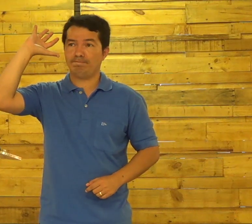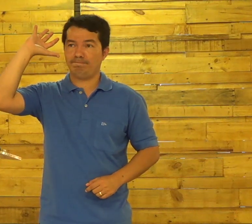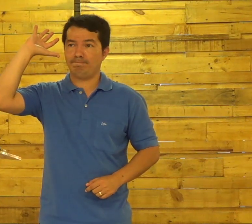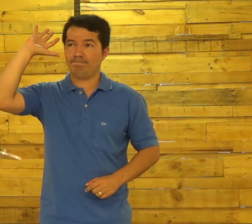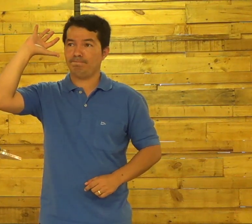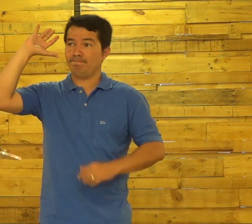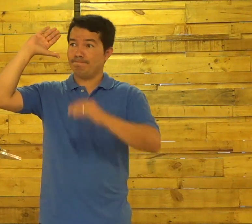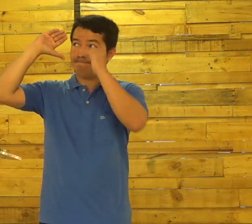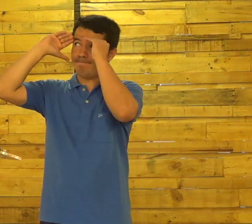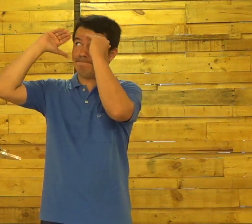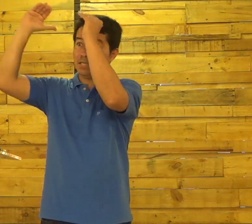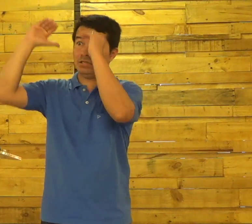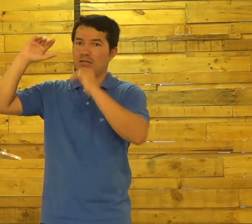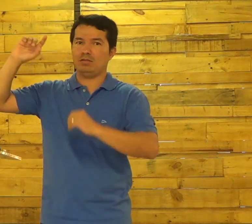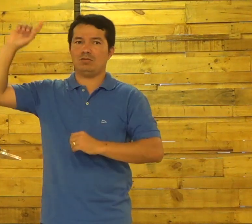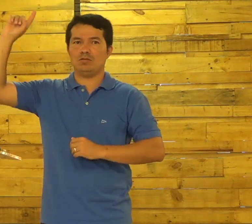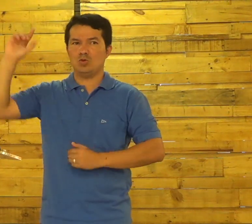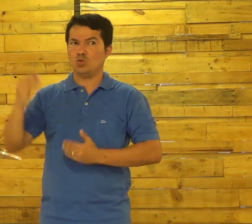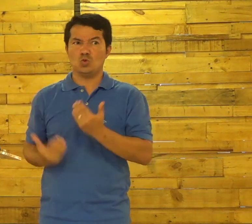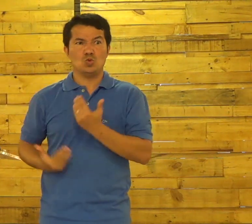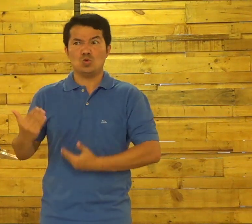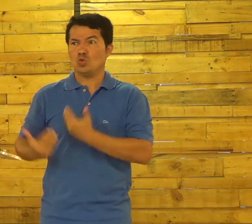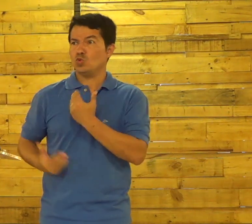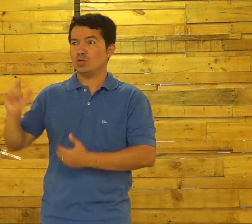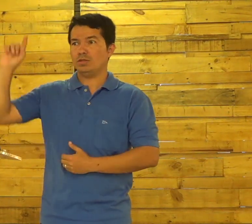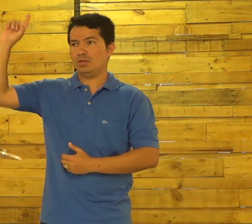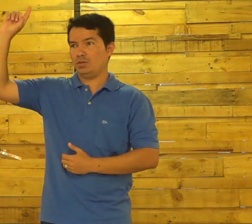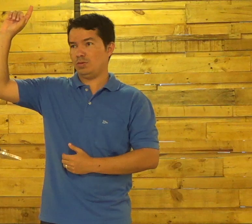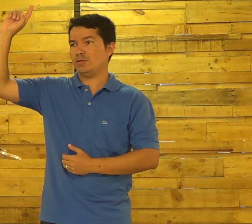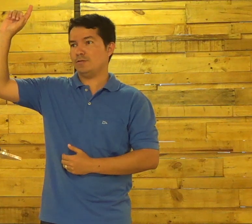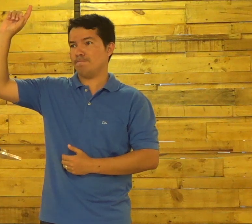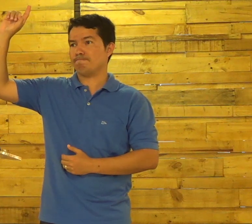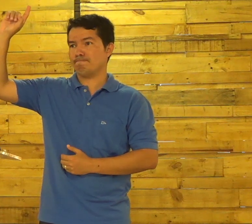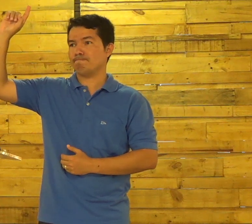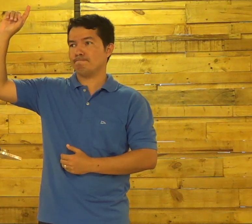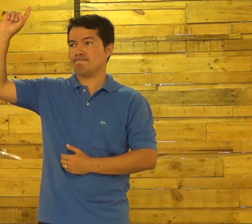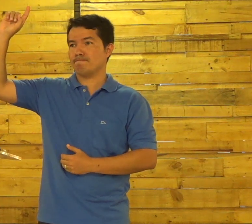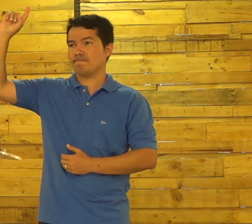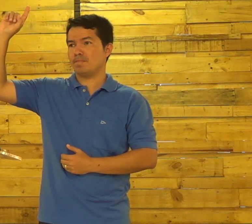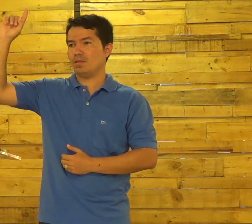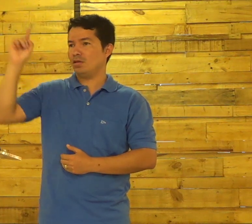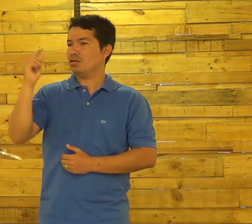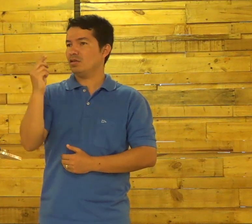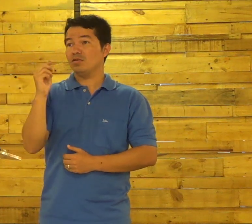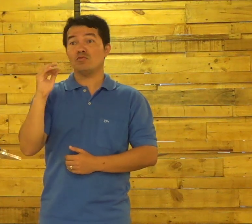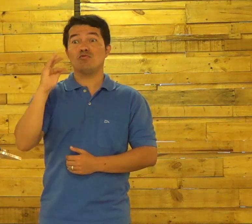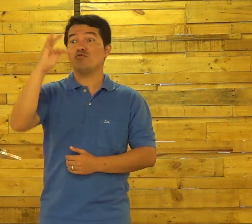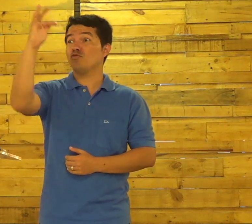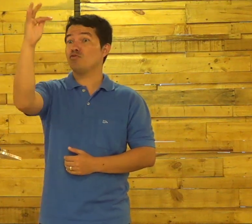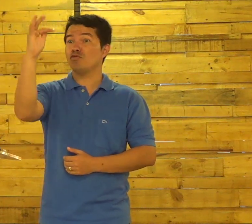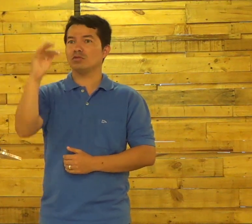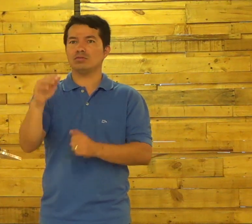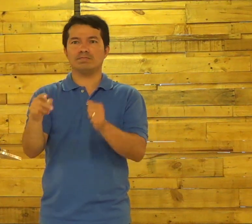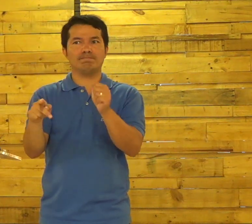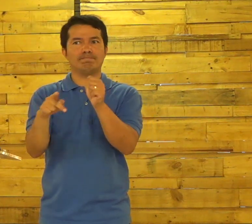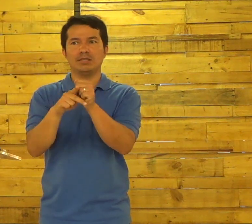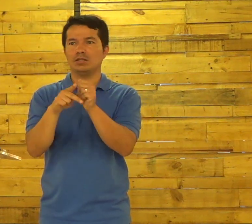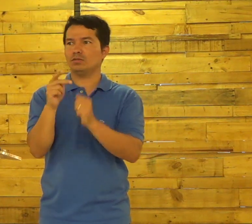dê mais Nós queremos Obedecê-lo Servi-lo Para